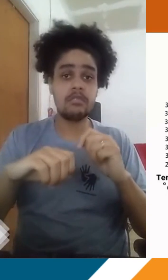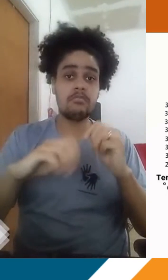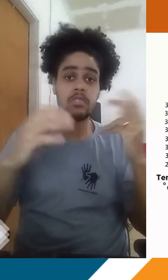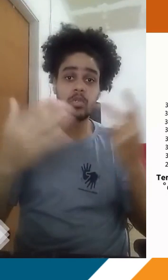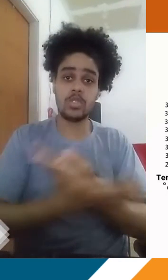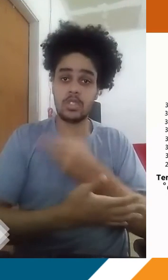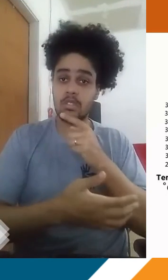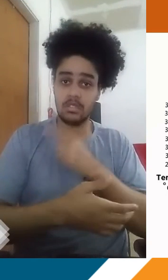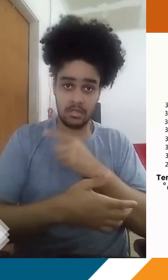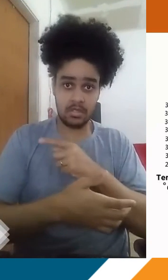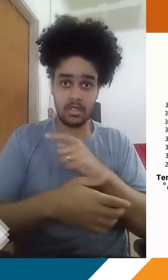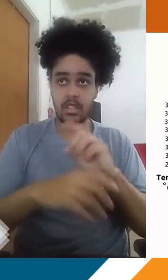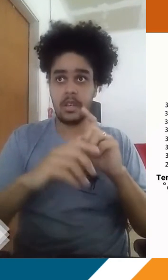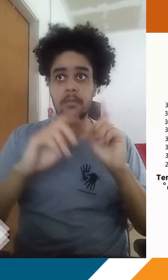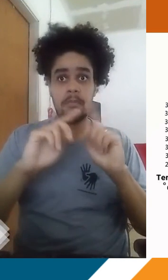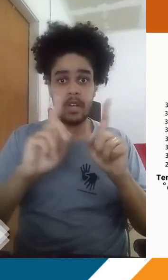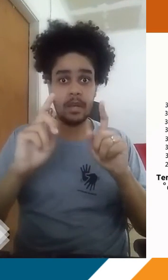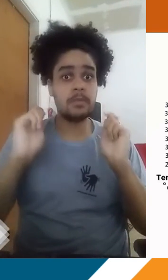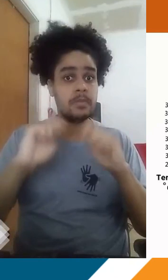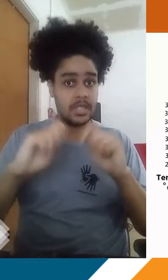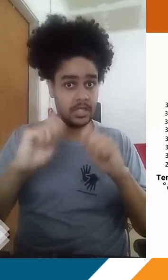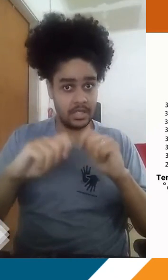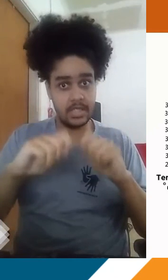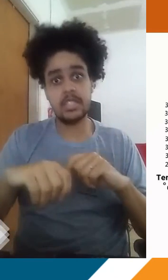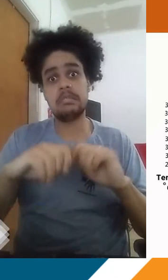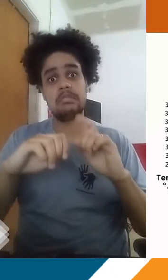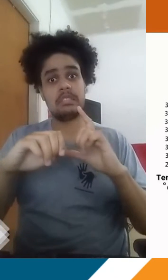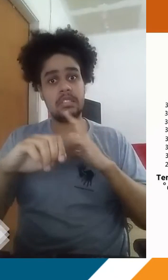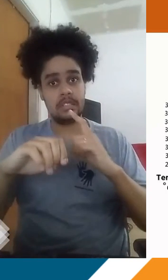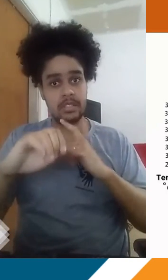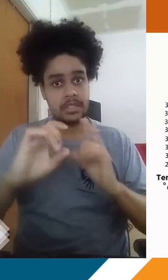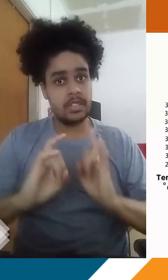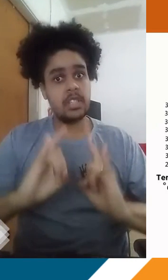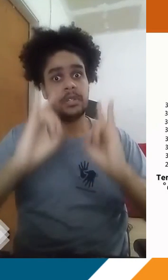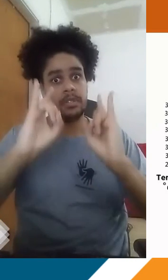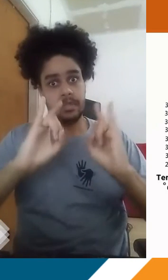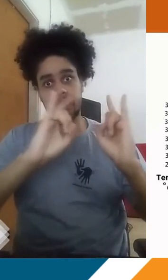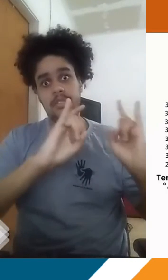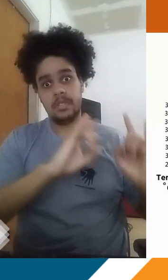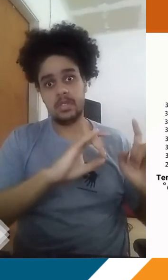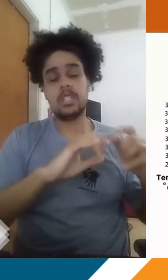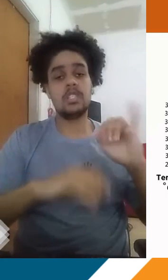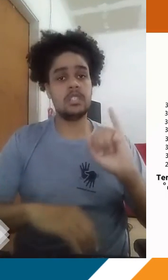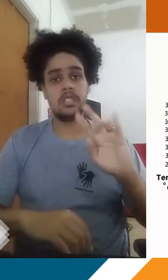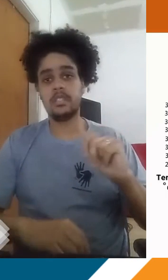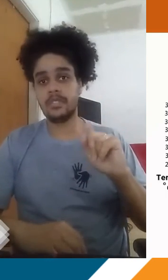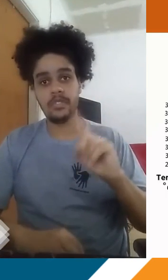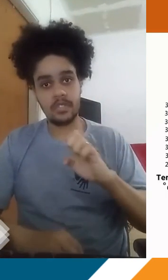podem estar suscetíveis a esse fenômeno. Monique, necessariamente, todo lugar, assim, vai ter a ocorrência do que a gente chama de